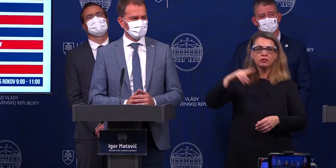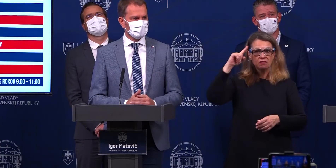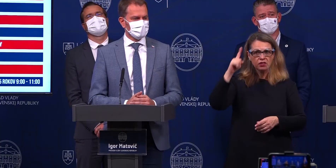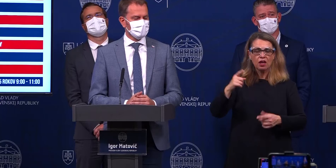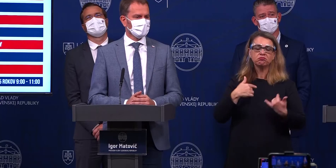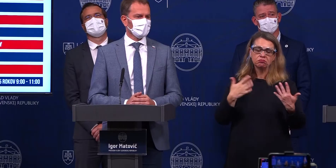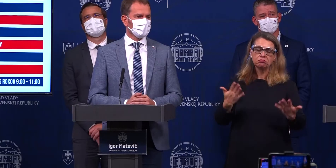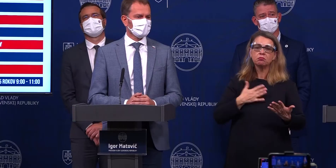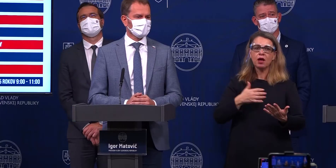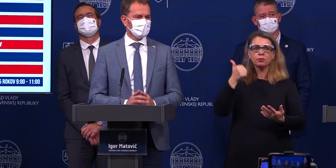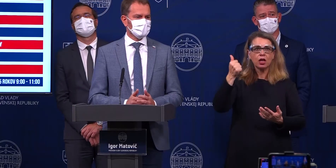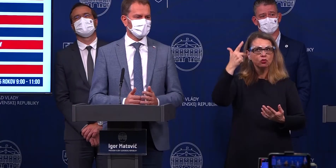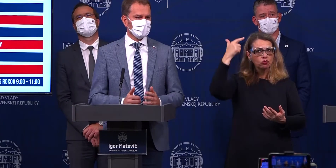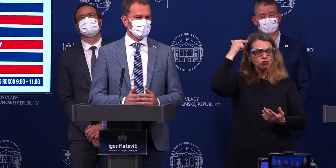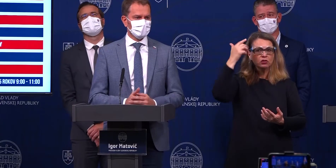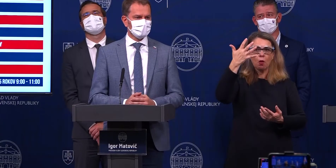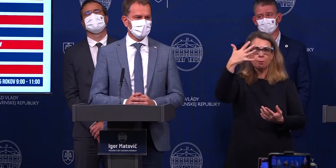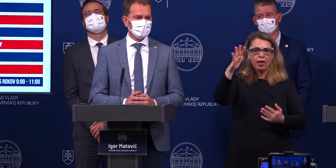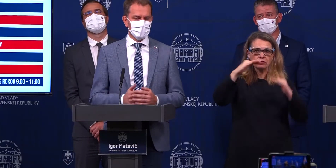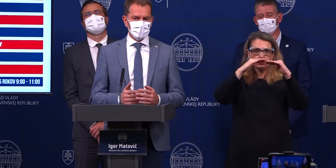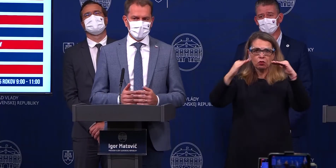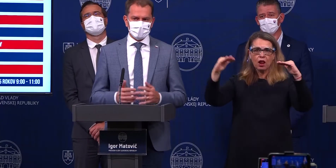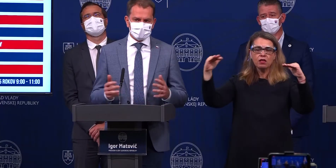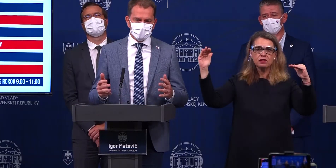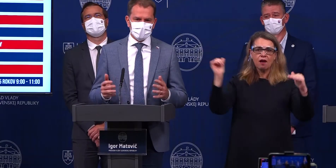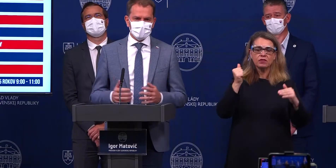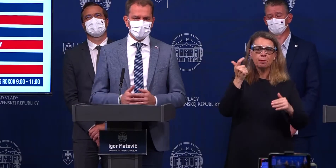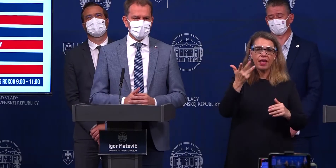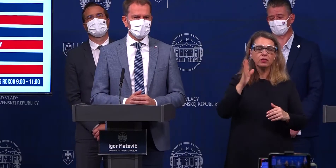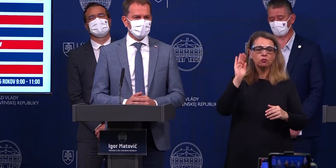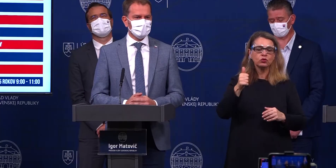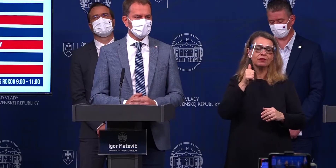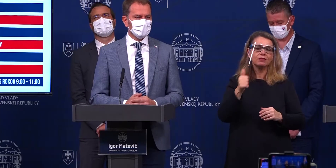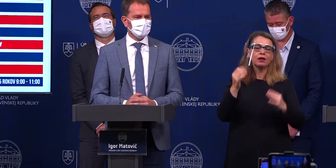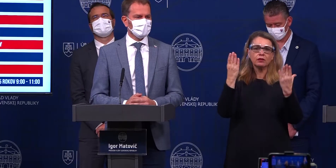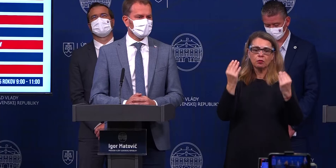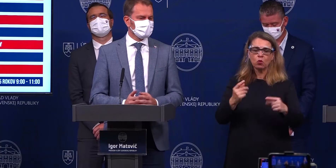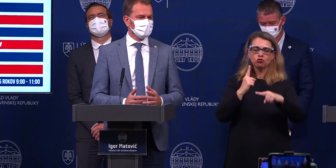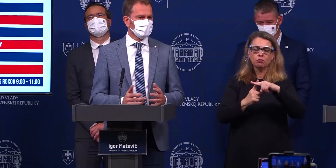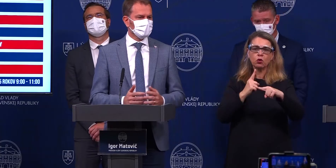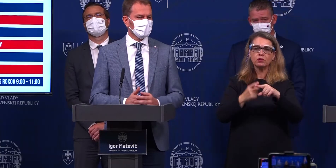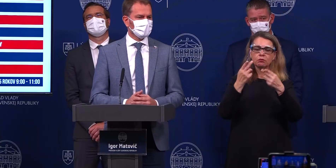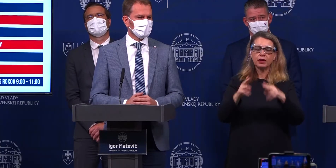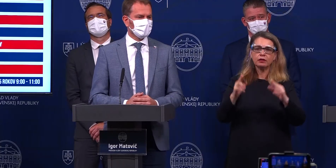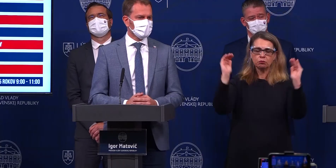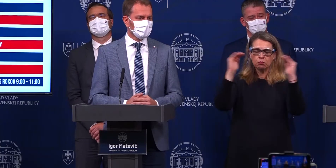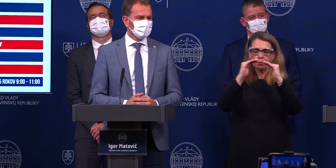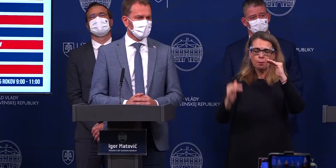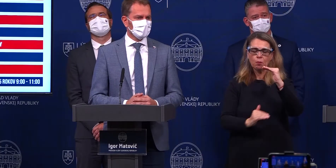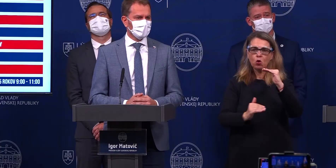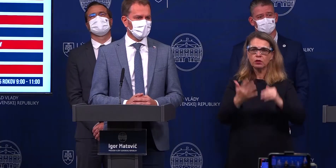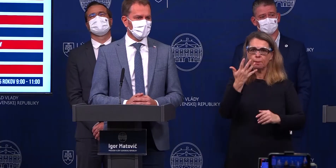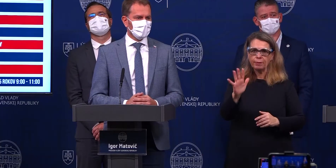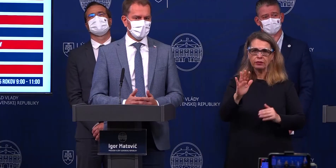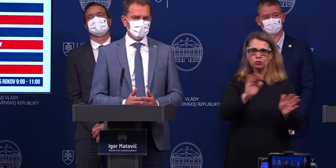jedno číslo v hlave. Vieme, že potrebujeme dostať denný počet pozitívnych prípadov zjednodušené pod 500